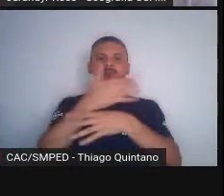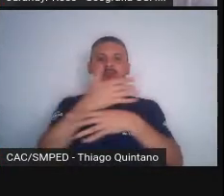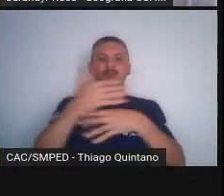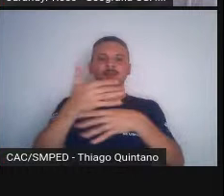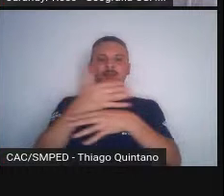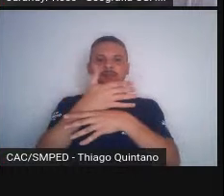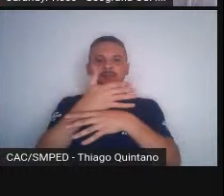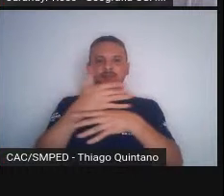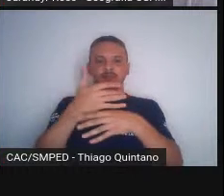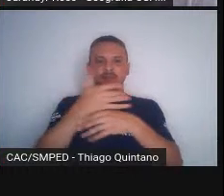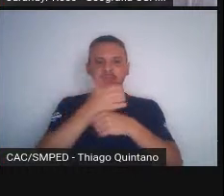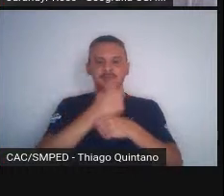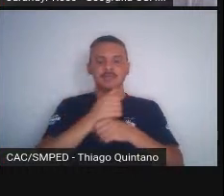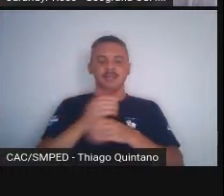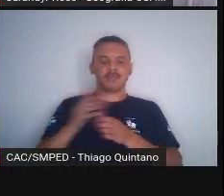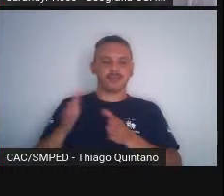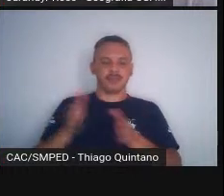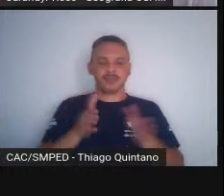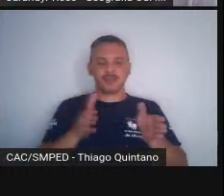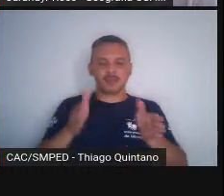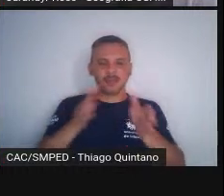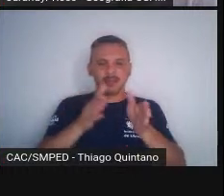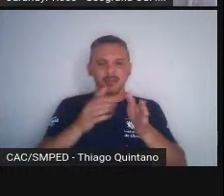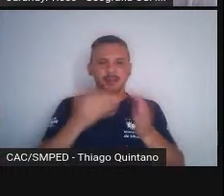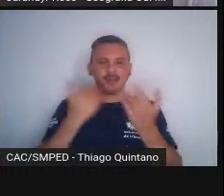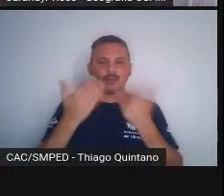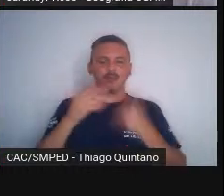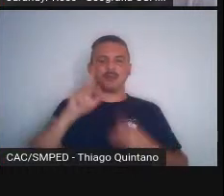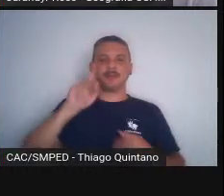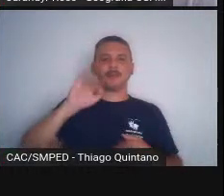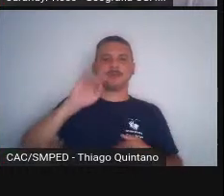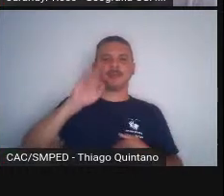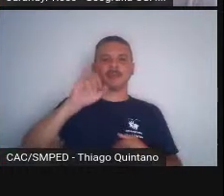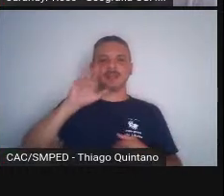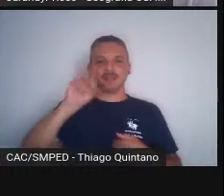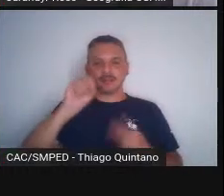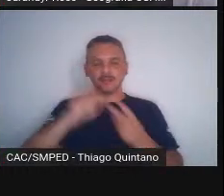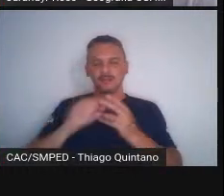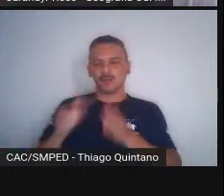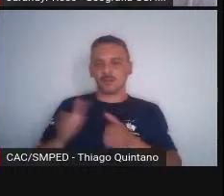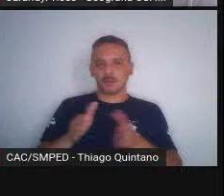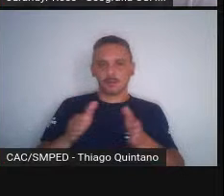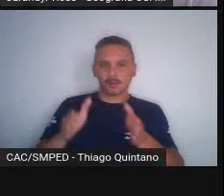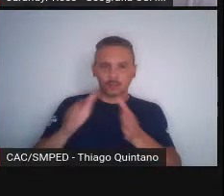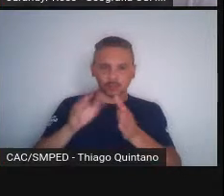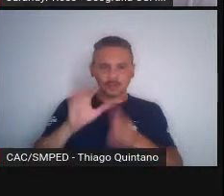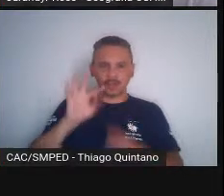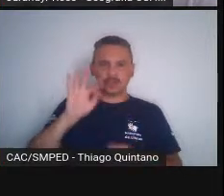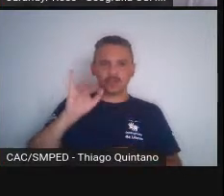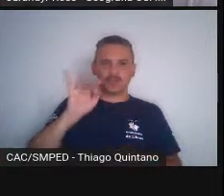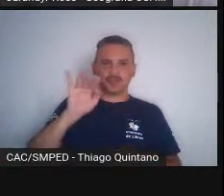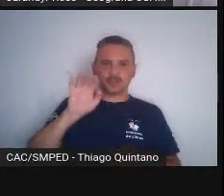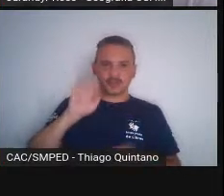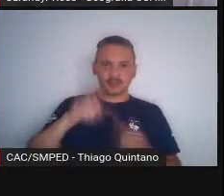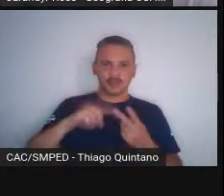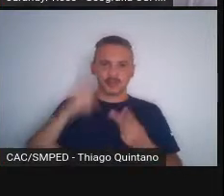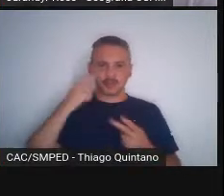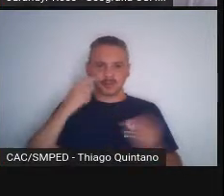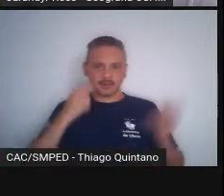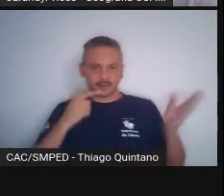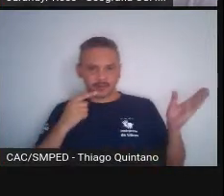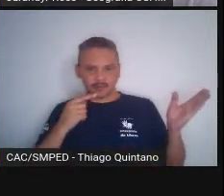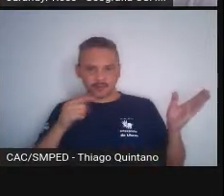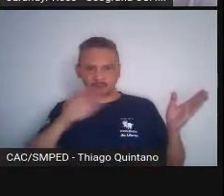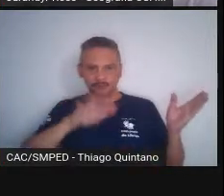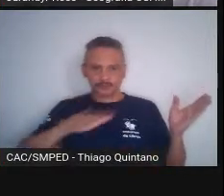o rio Pinheiros, o rio Tietê, o pico de Jaraguá estava aqui, mais ou menos por aqui assim, né?